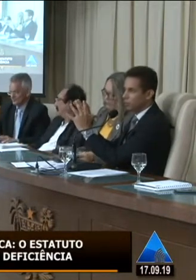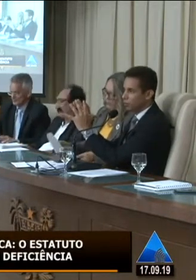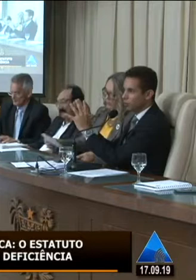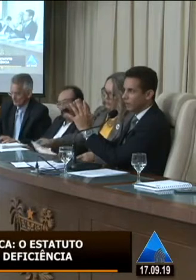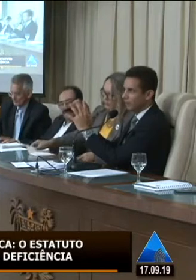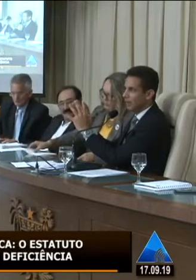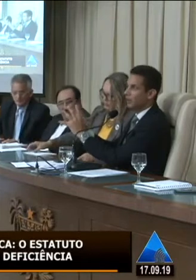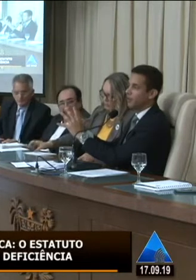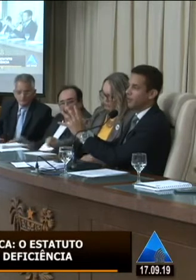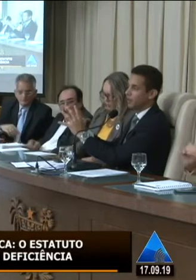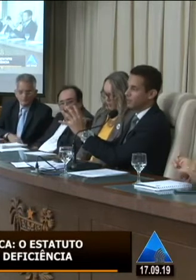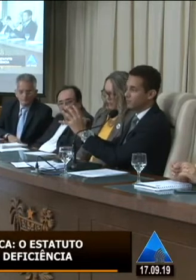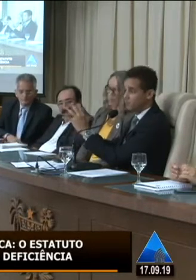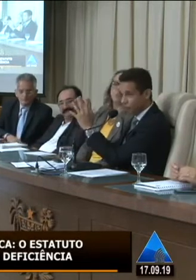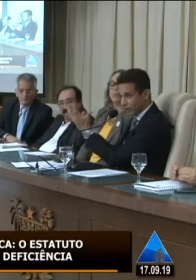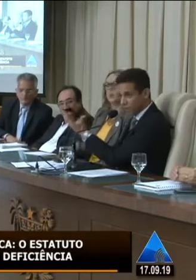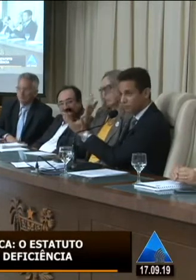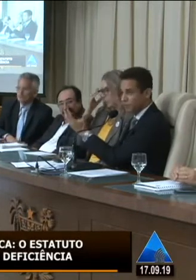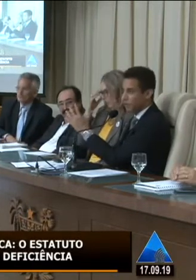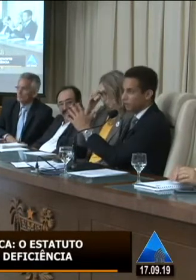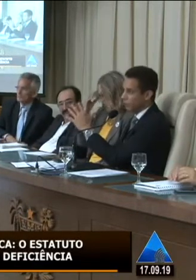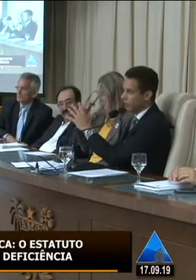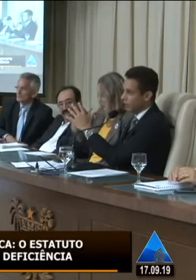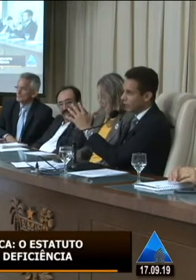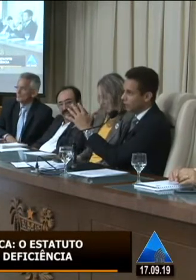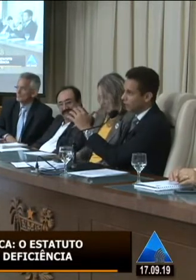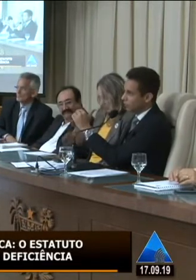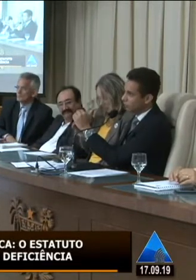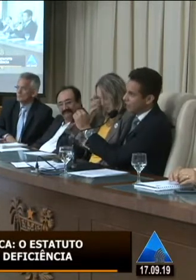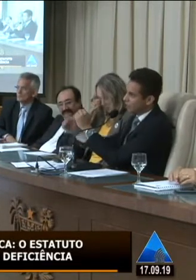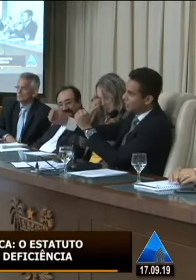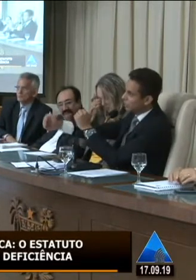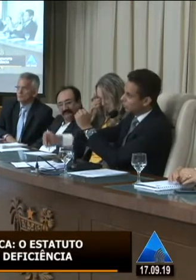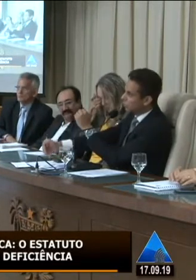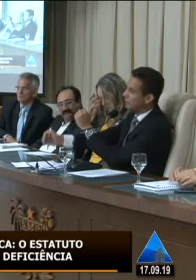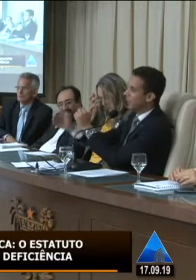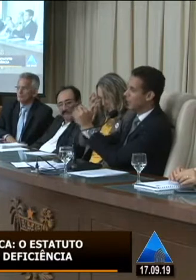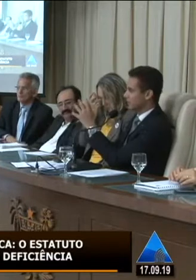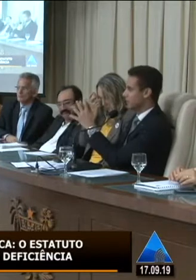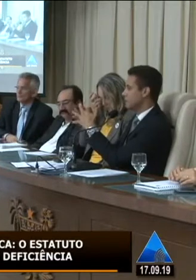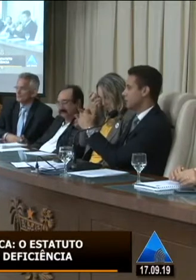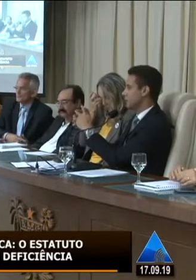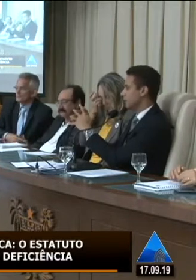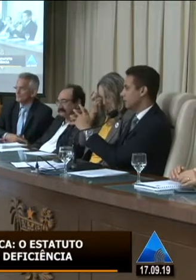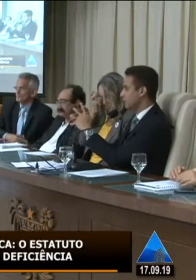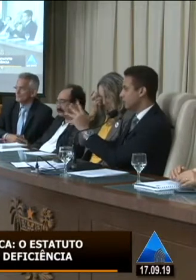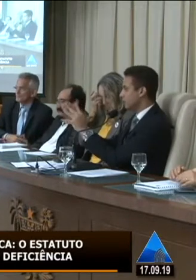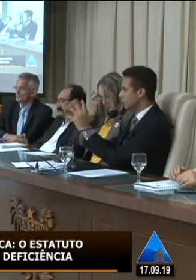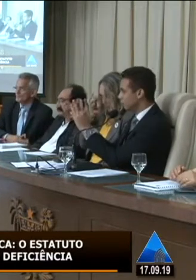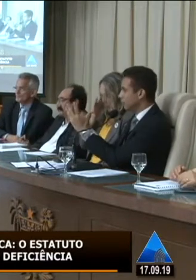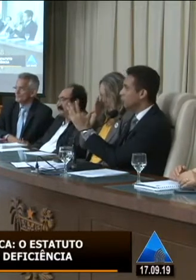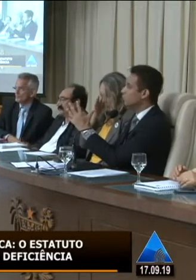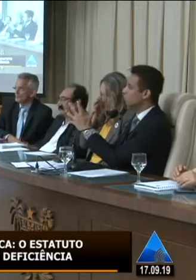toda essa legislação existente toda a legislação que está tramitando aqui na casa já